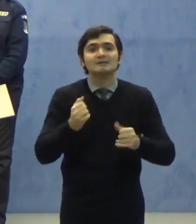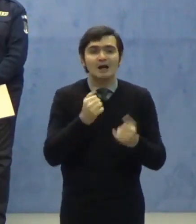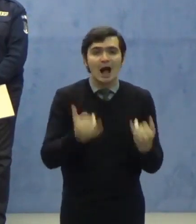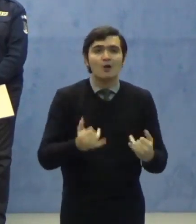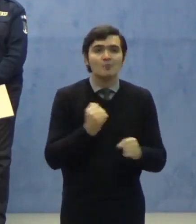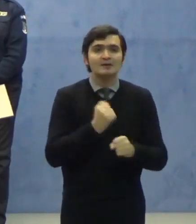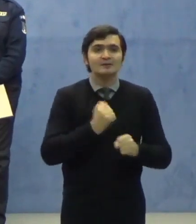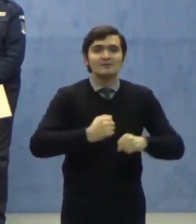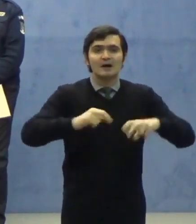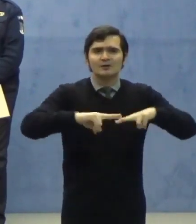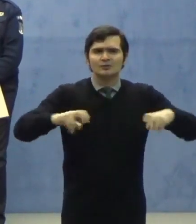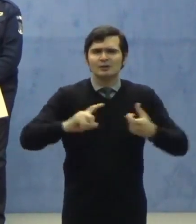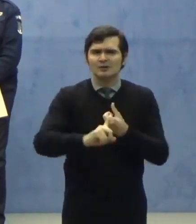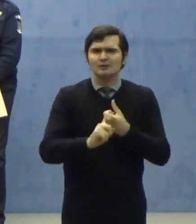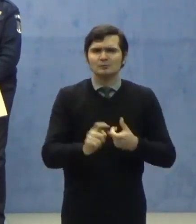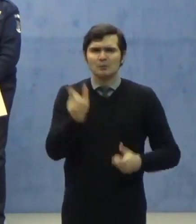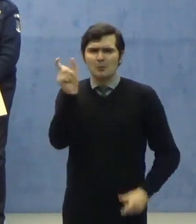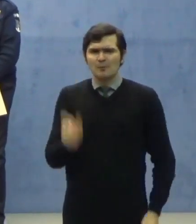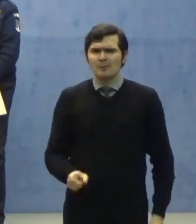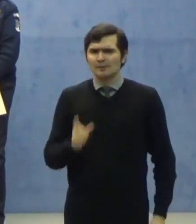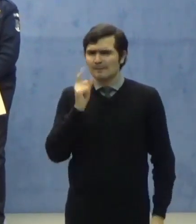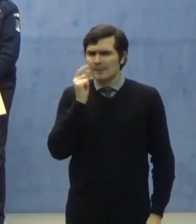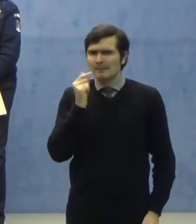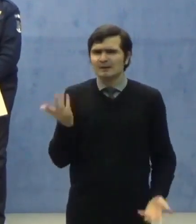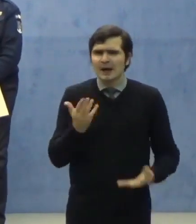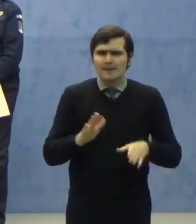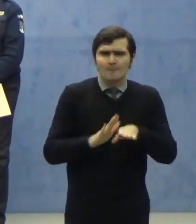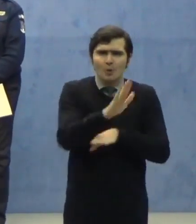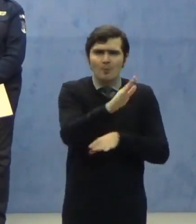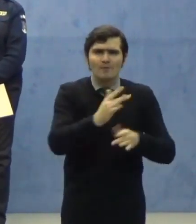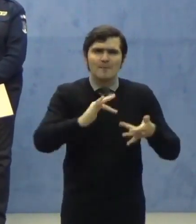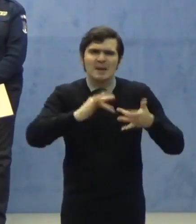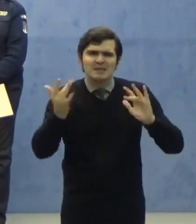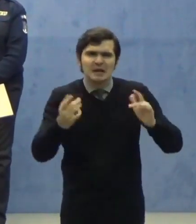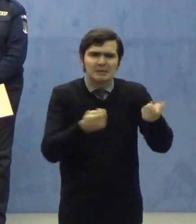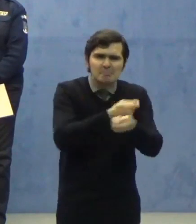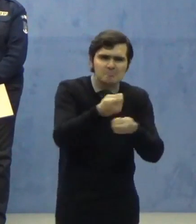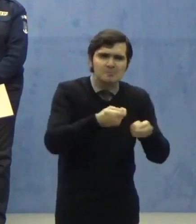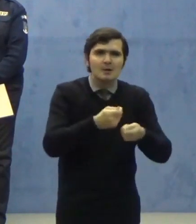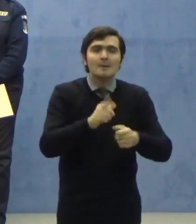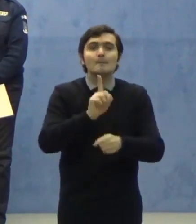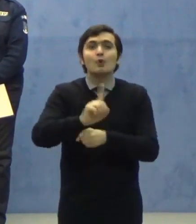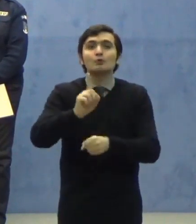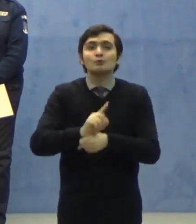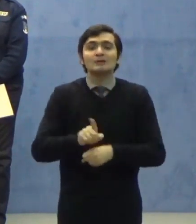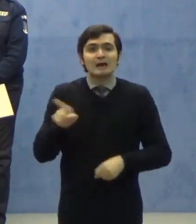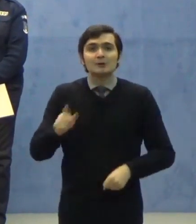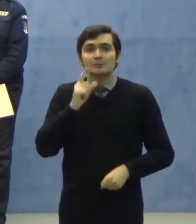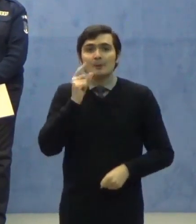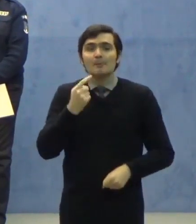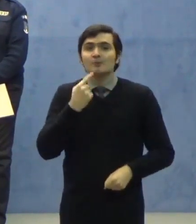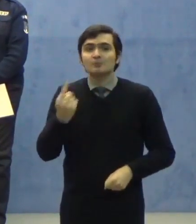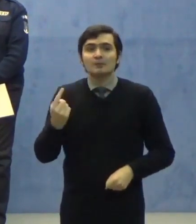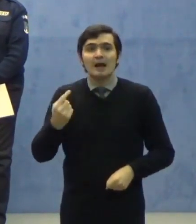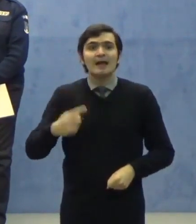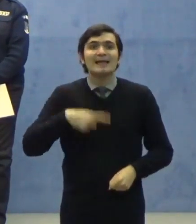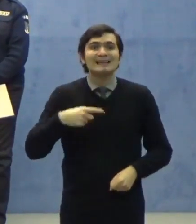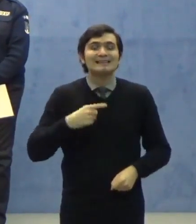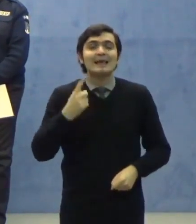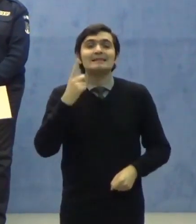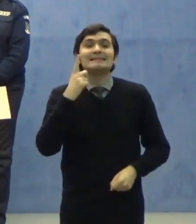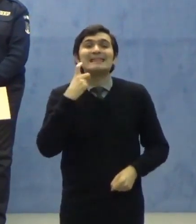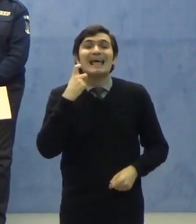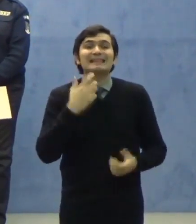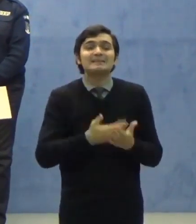cercetări față de un bărbat care promova pe rețelele de socializare produse despre care el susținea că sunt teste pentru detectarea